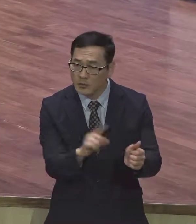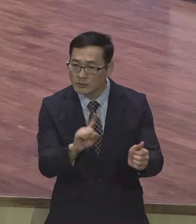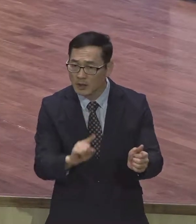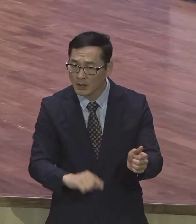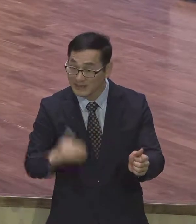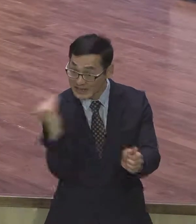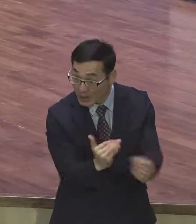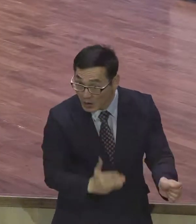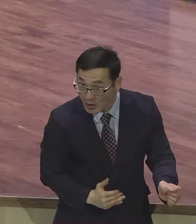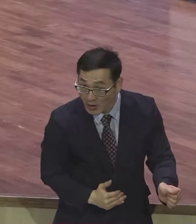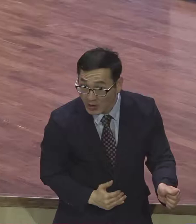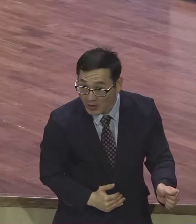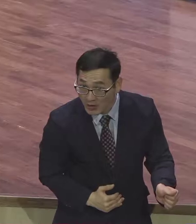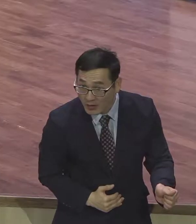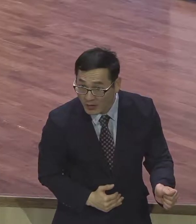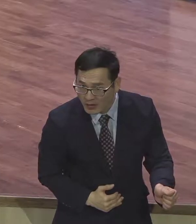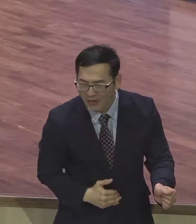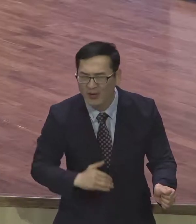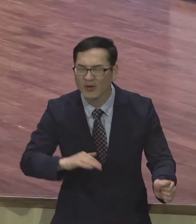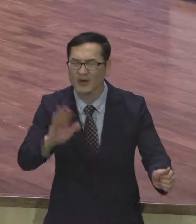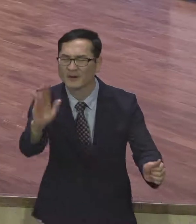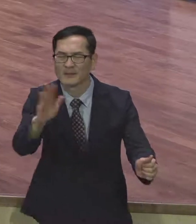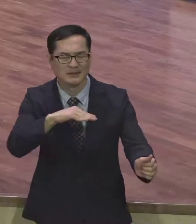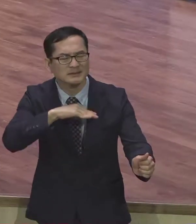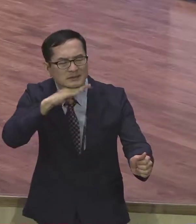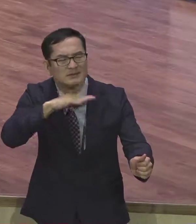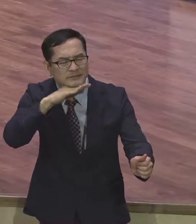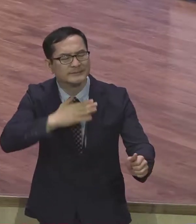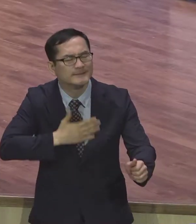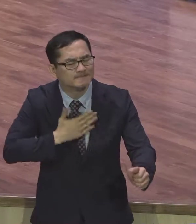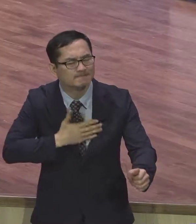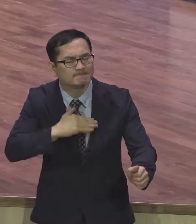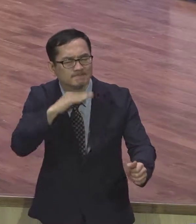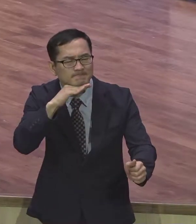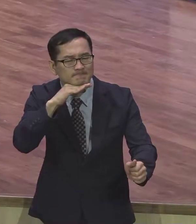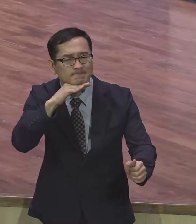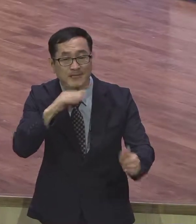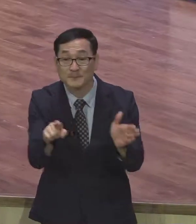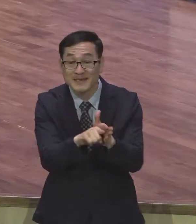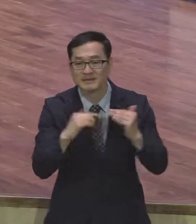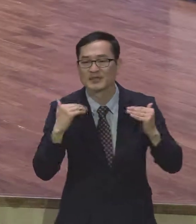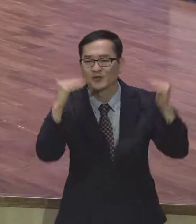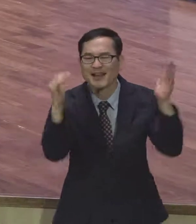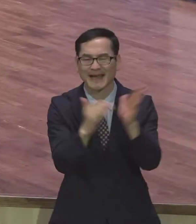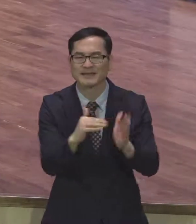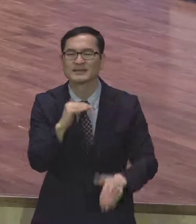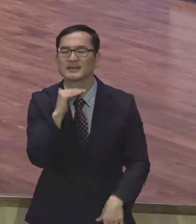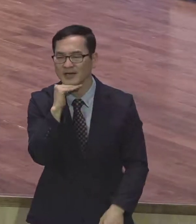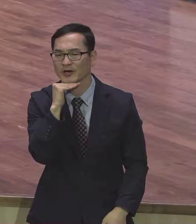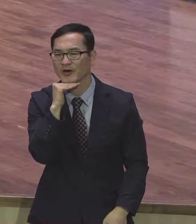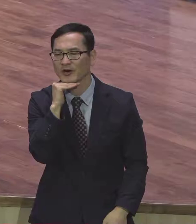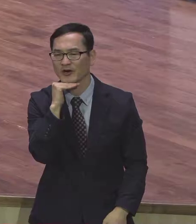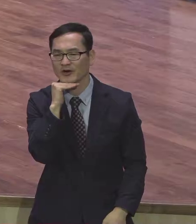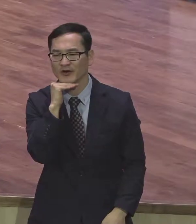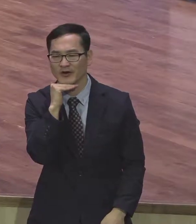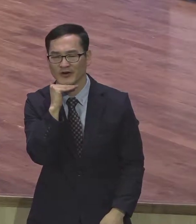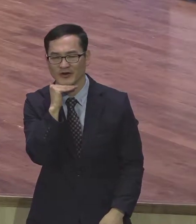아니잖아요 기다려주는 거예요 성장할 때가 깨달을 때가 본인이 시간 전화하면 좀 깨닫게 되니까 좀